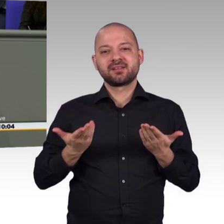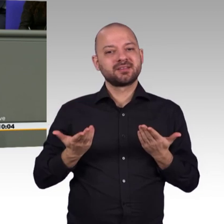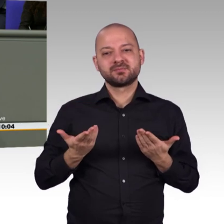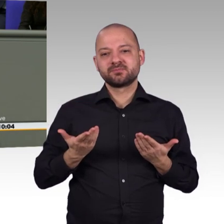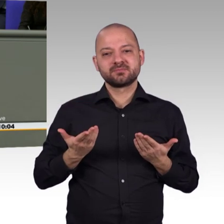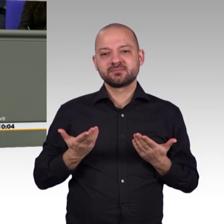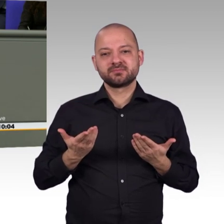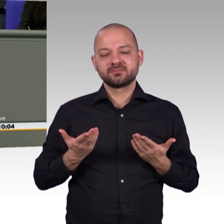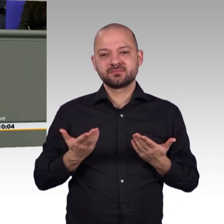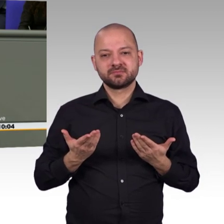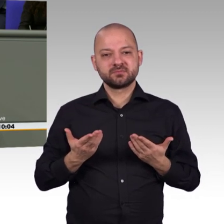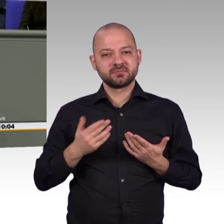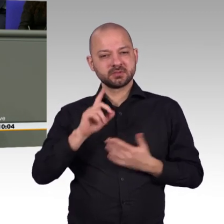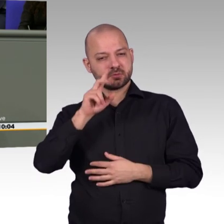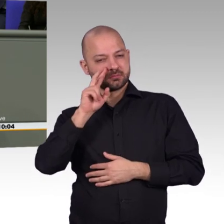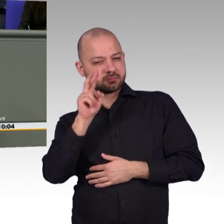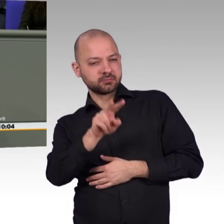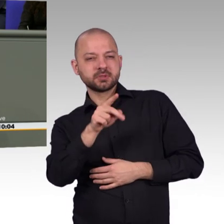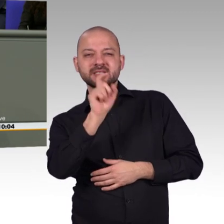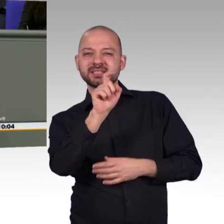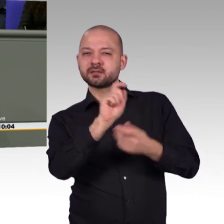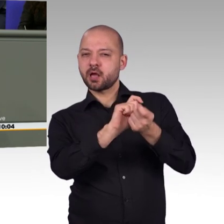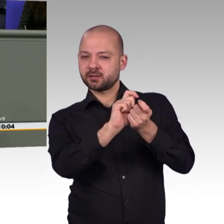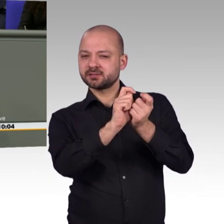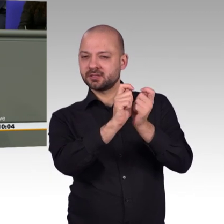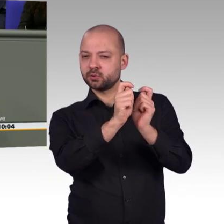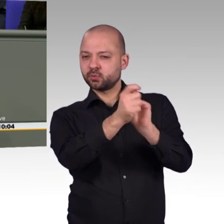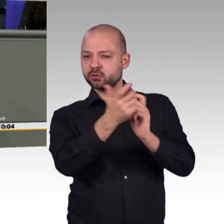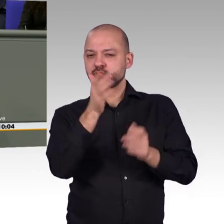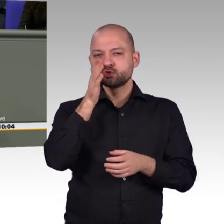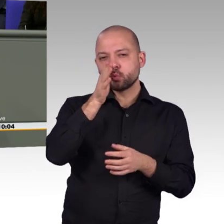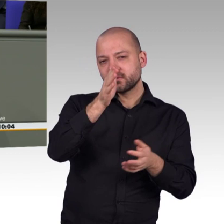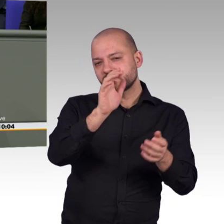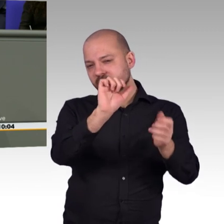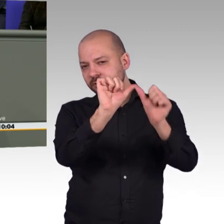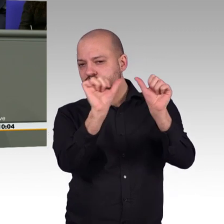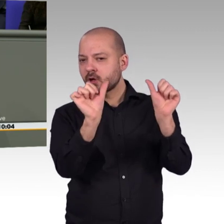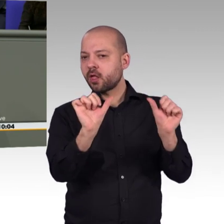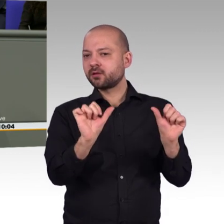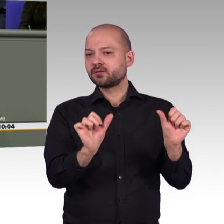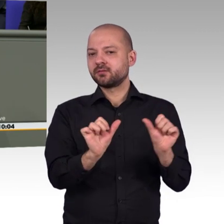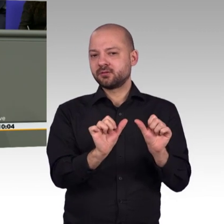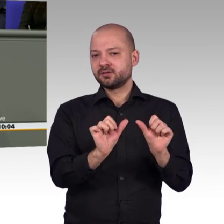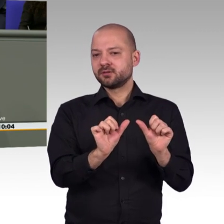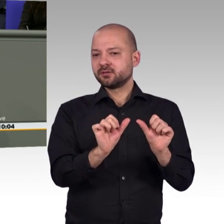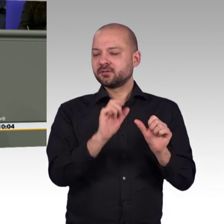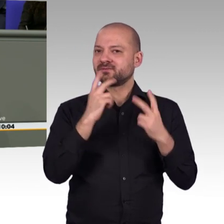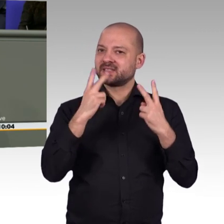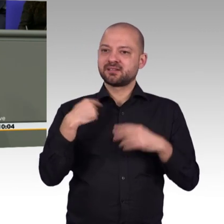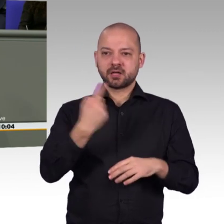Zusammenhalt sorgen. Und genau diese Ziele hatte die Digitale Agenda 1 aus dem Jahre 2014 vor Augen. die haben wir ganz